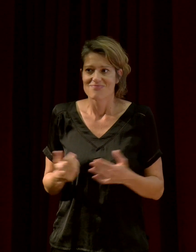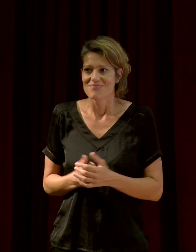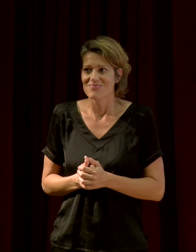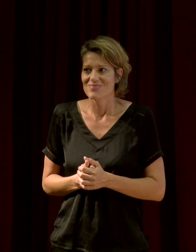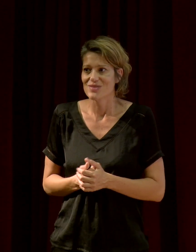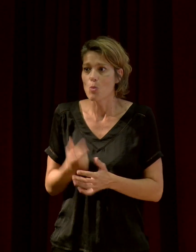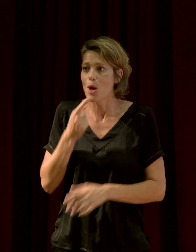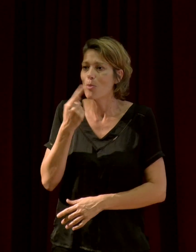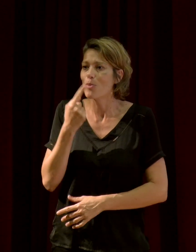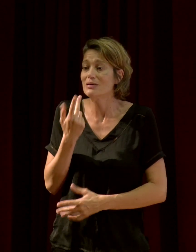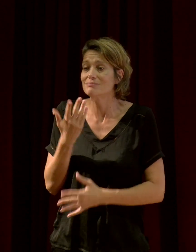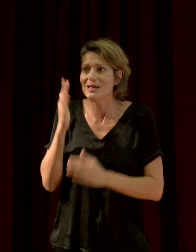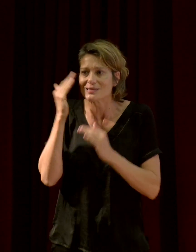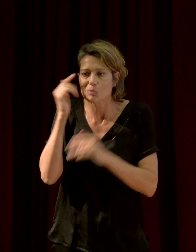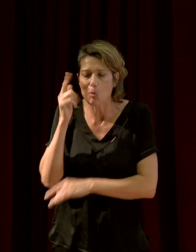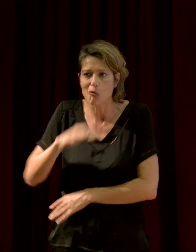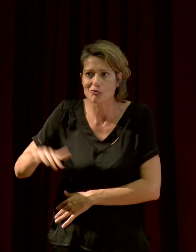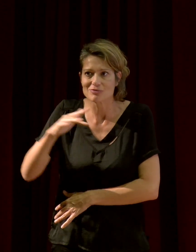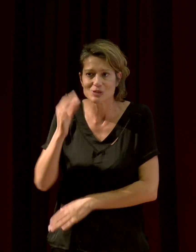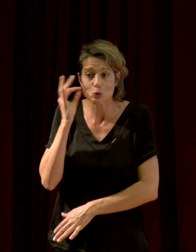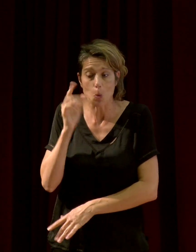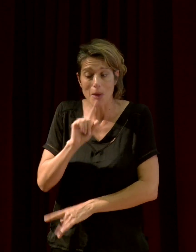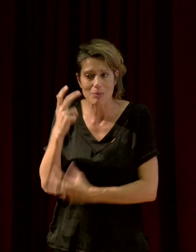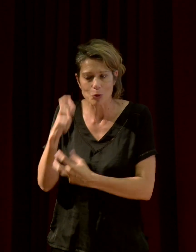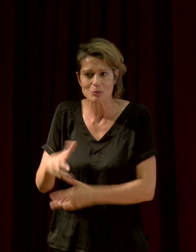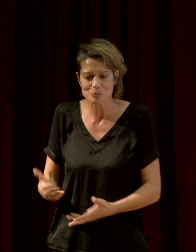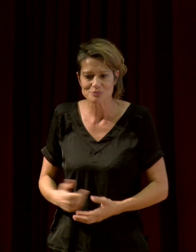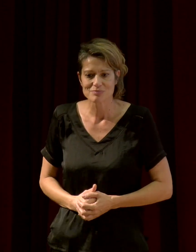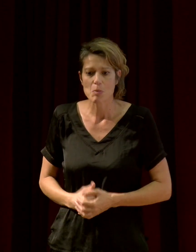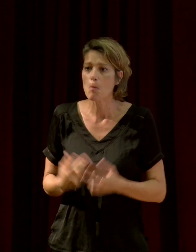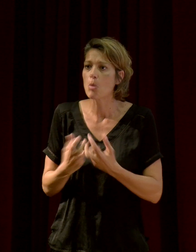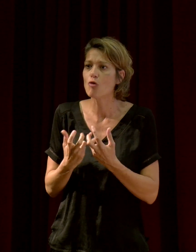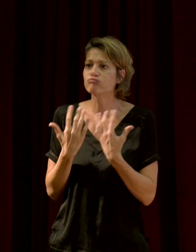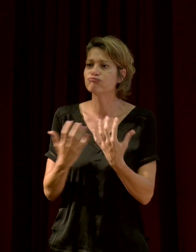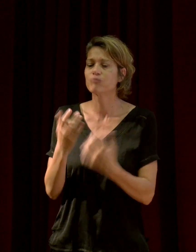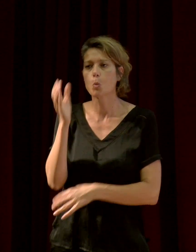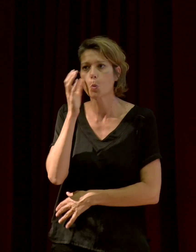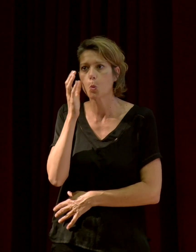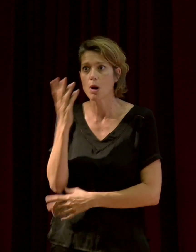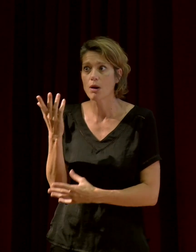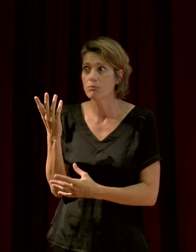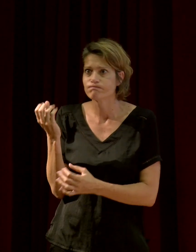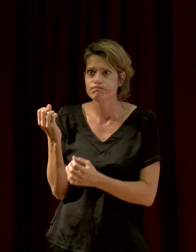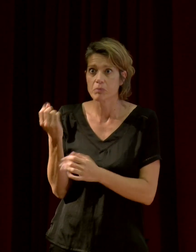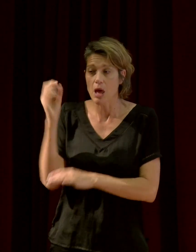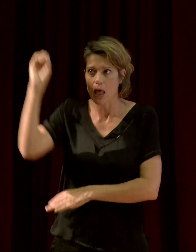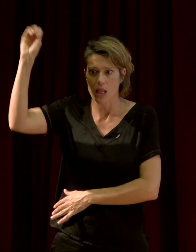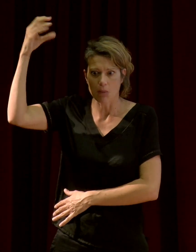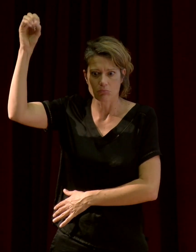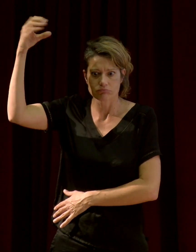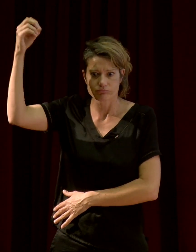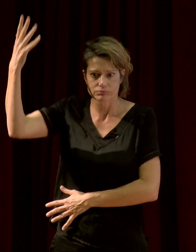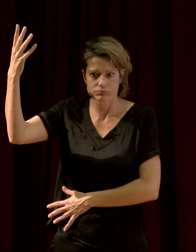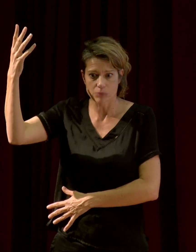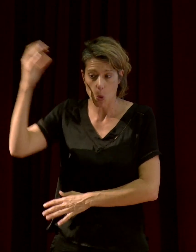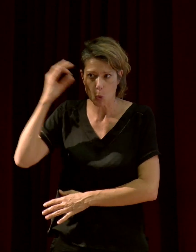ce n pas du bruit, ce que je vous dis. Mais si, tout d'un coup, l'alarme se met en marche. Alors, ça sera un son, parce que